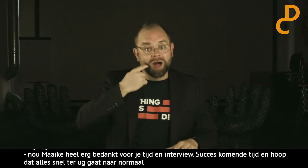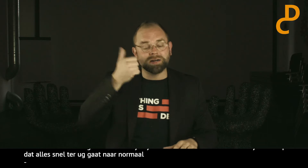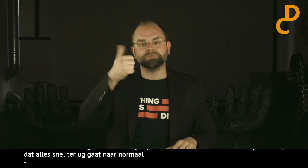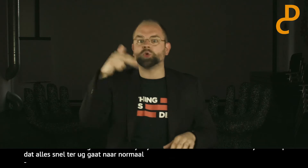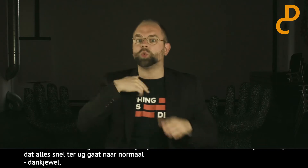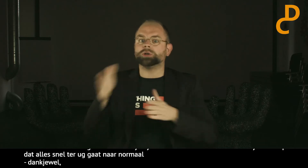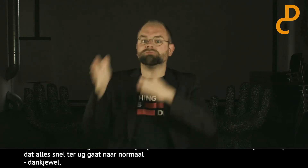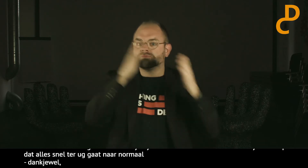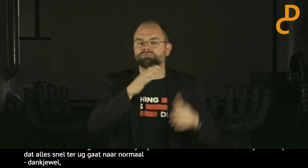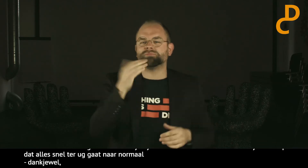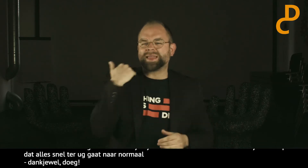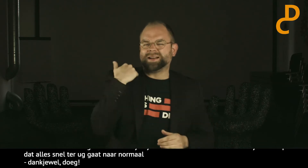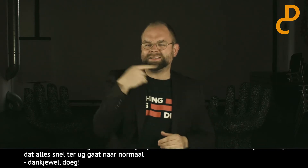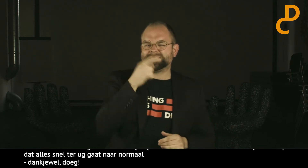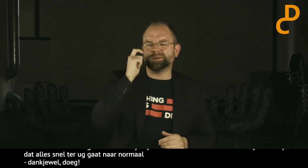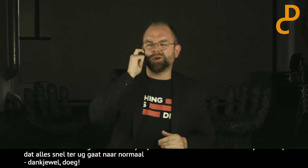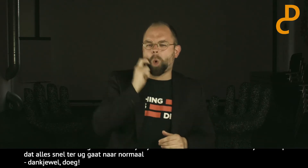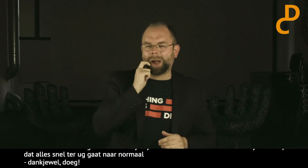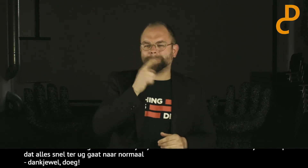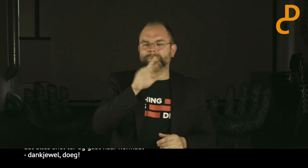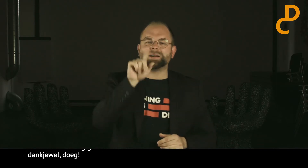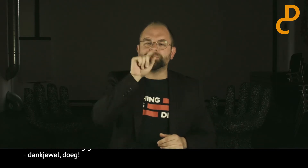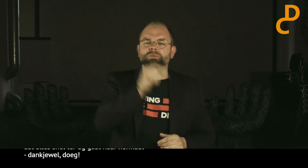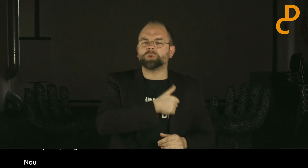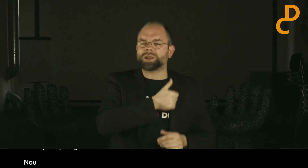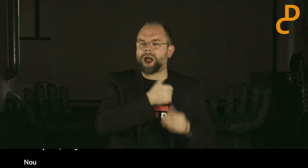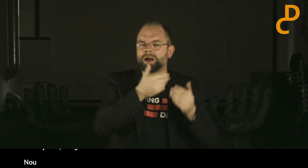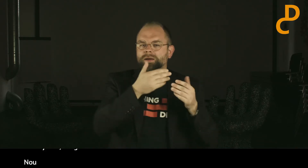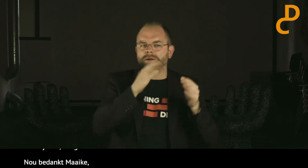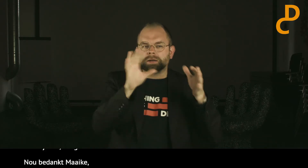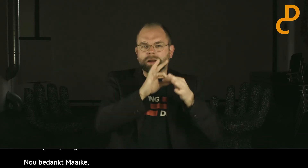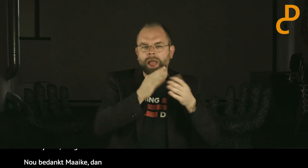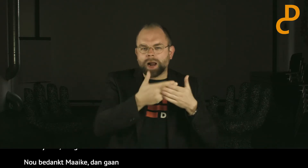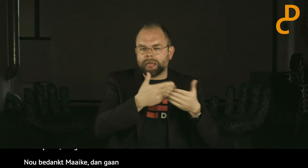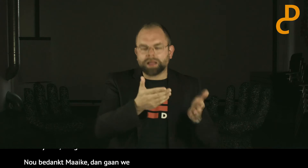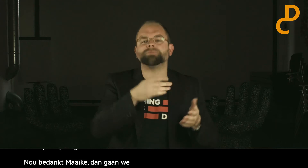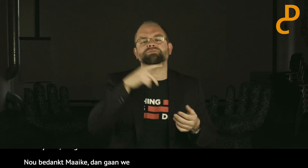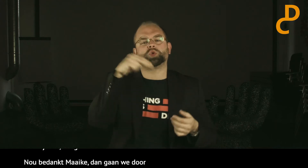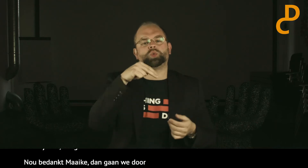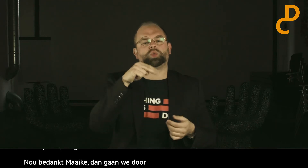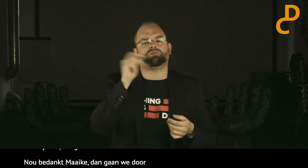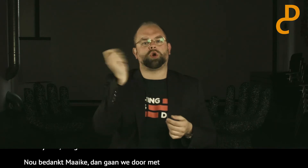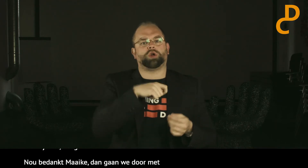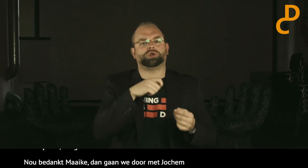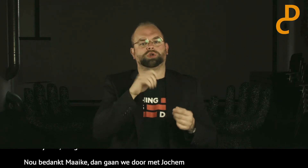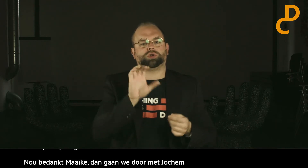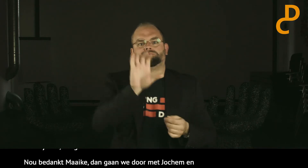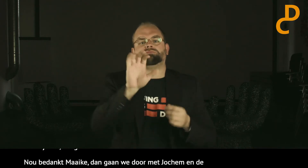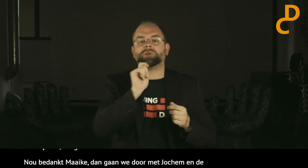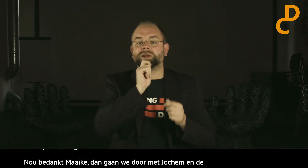Nou, bedankt Maaike. Dan gaan we nu door. Net had ik het gezegd over Jochem met de kippenboerderij. Maar de verbinding even niet lukte. Het